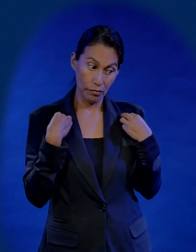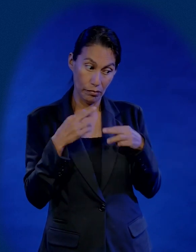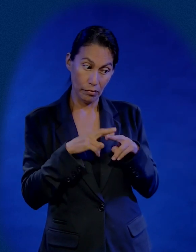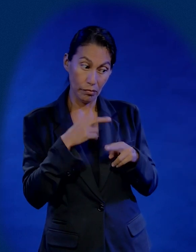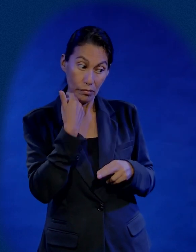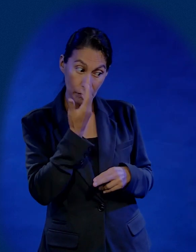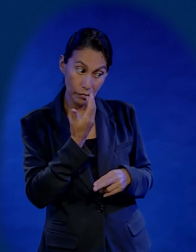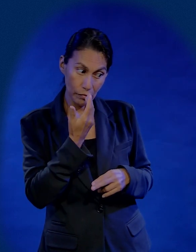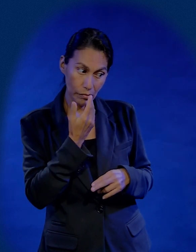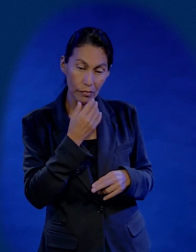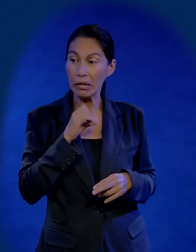entregue a mi maestro? Sí, sí, sí.